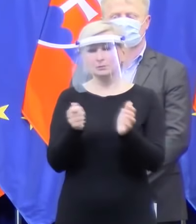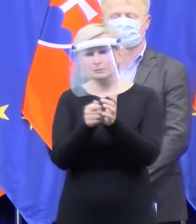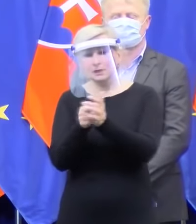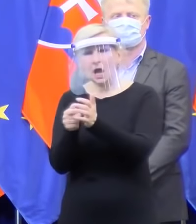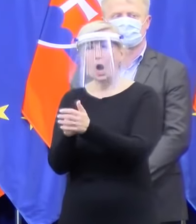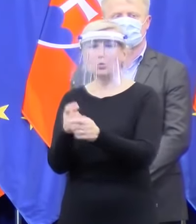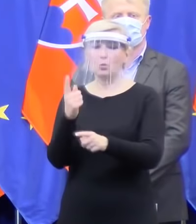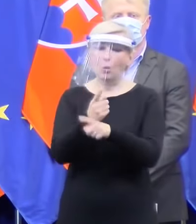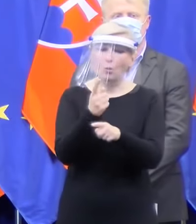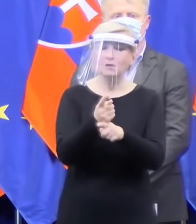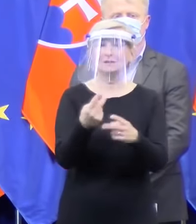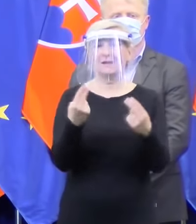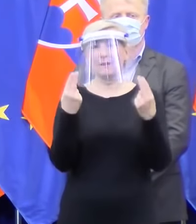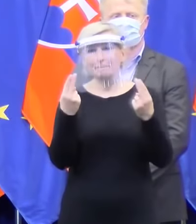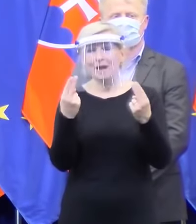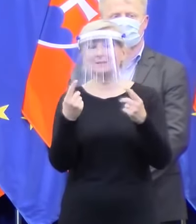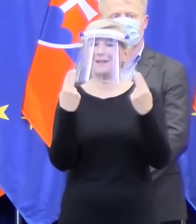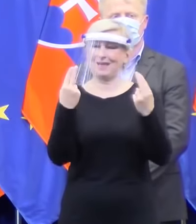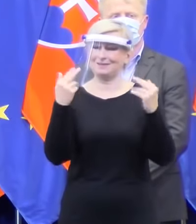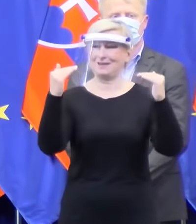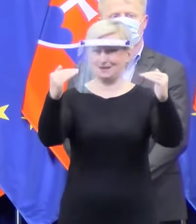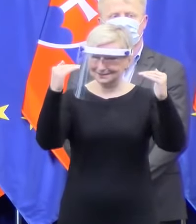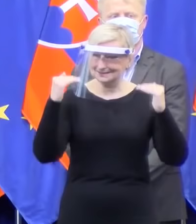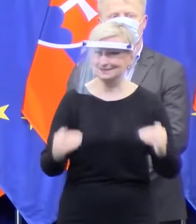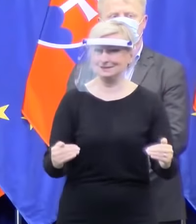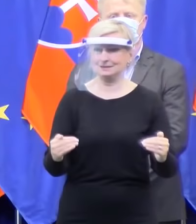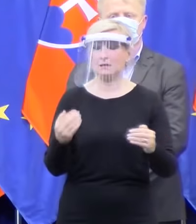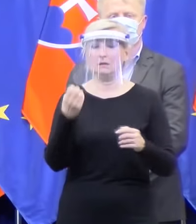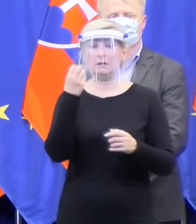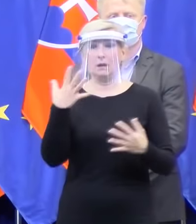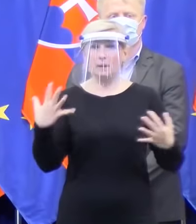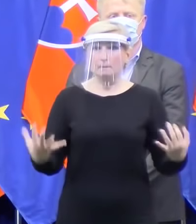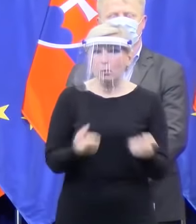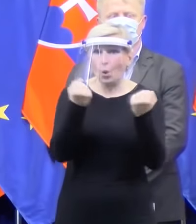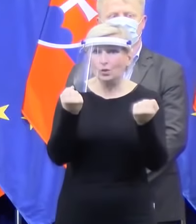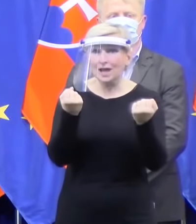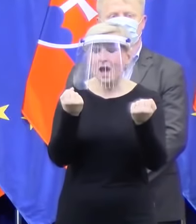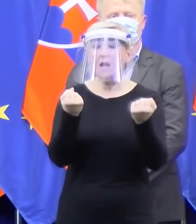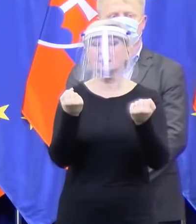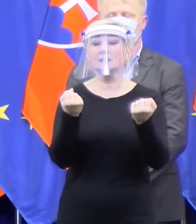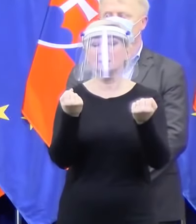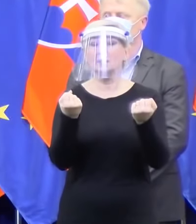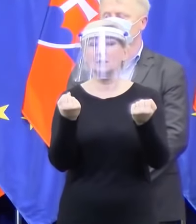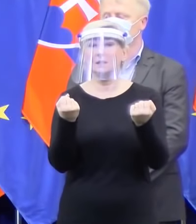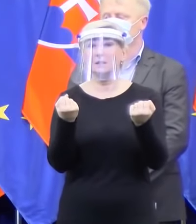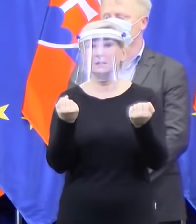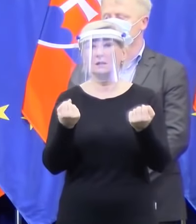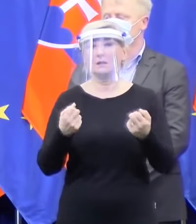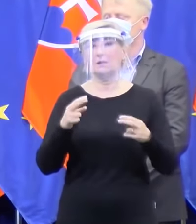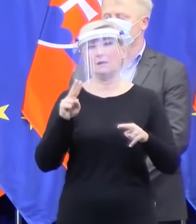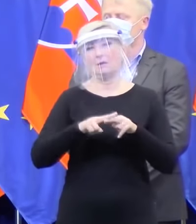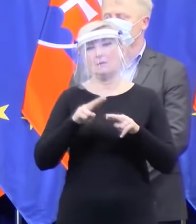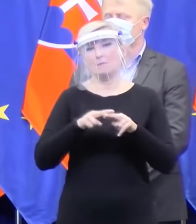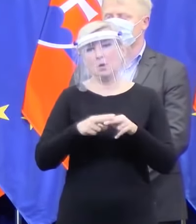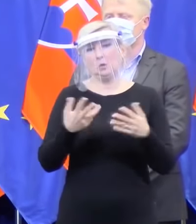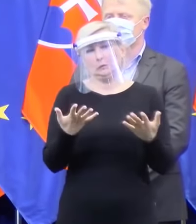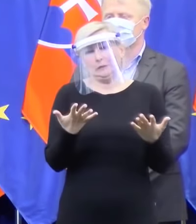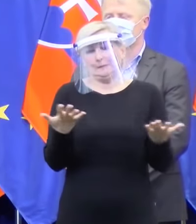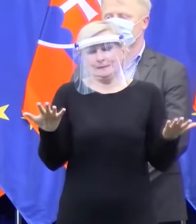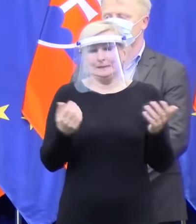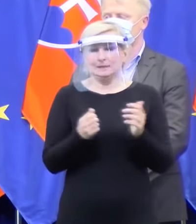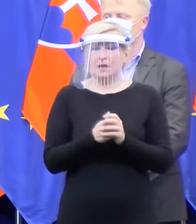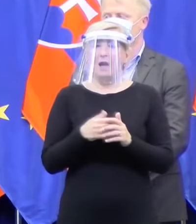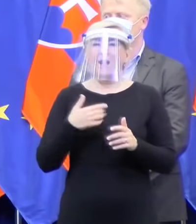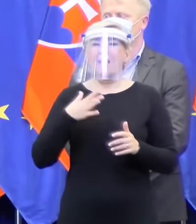za dramaticky nižšie ceny. Keď sa podarí, tak skúsime to takto nejako dostať prečvoviem takú pikošku na záver. Ale k tej by som si